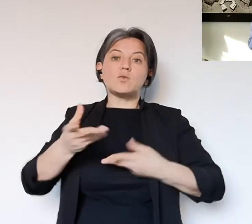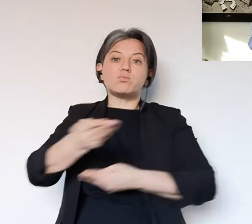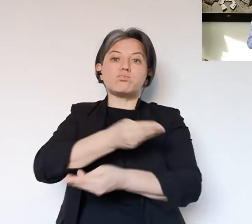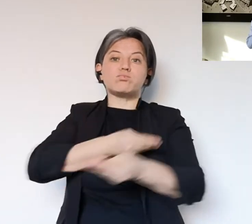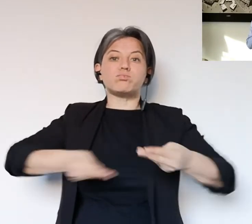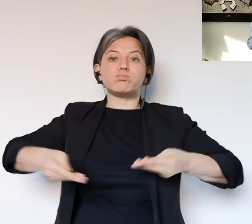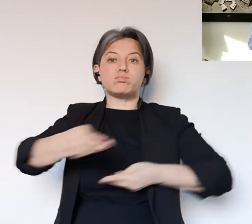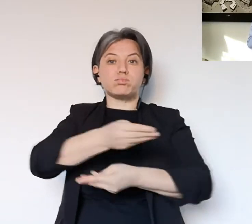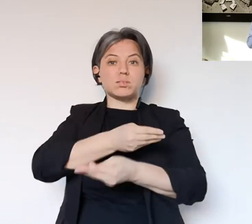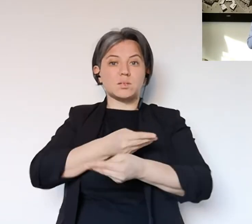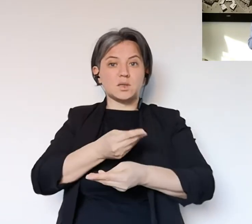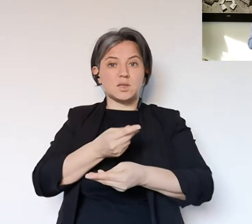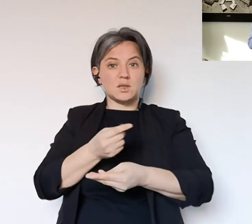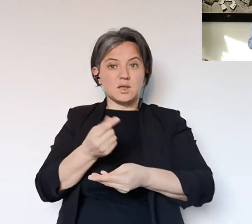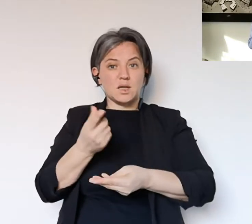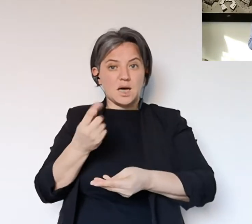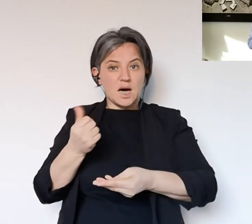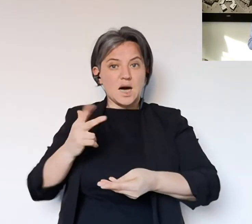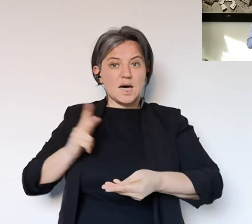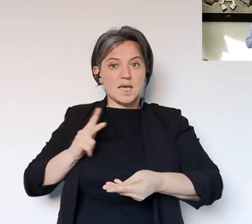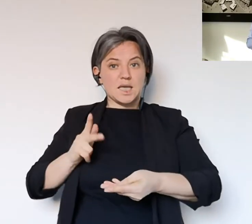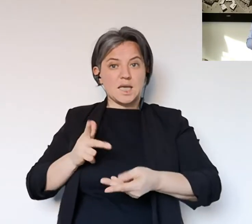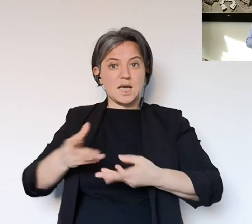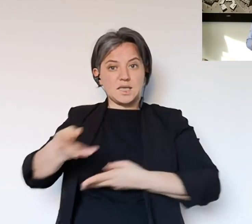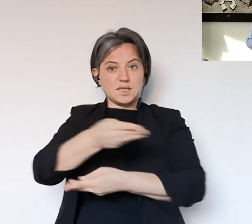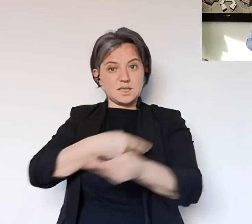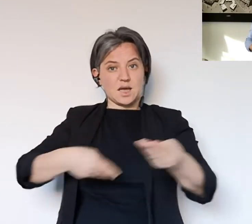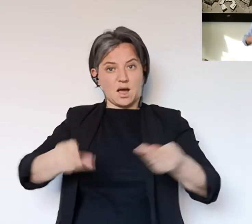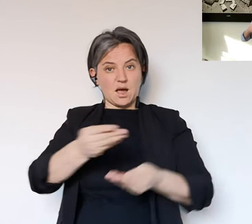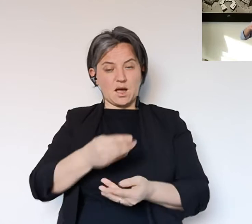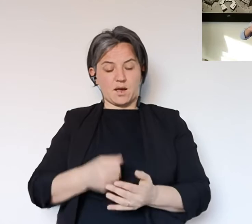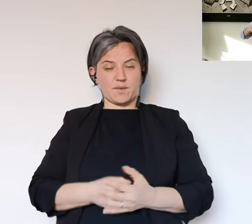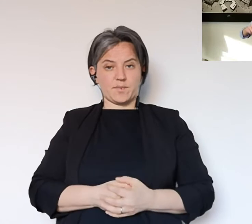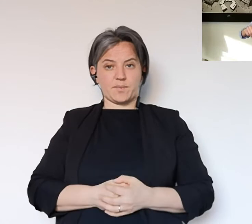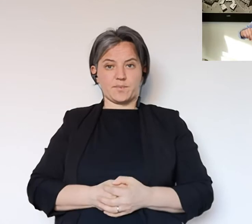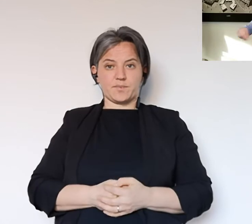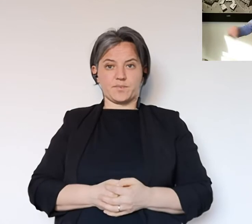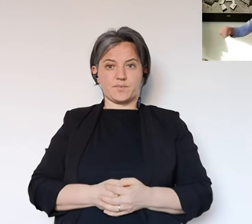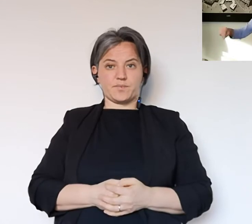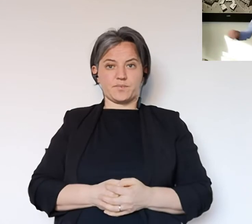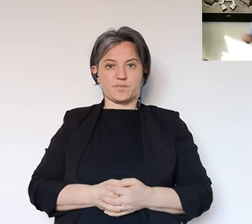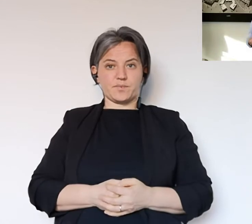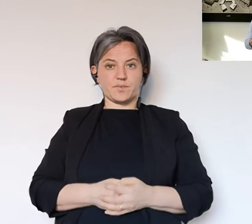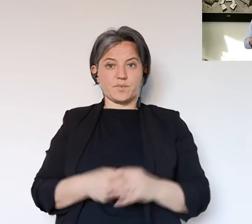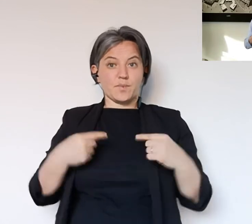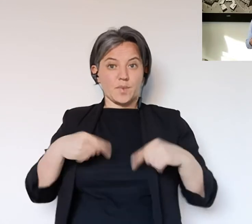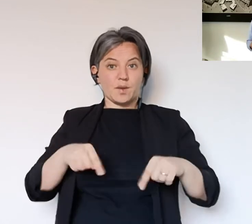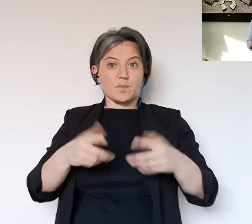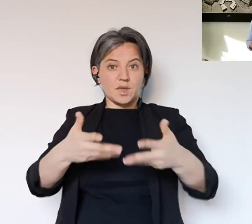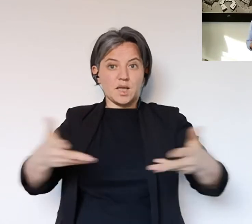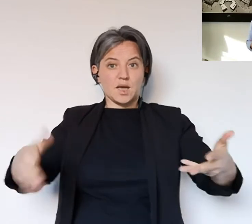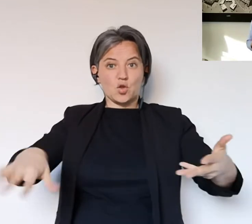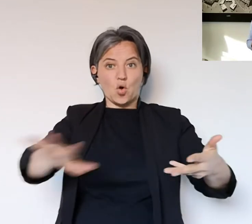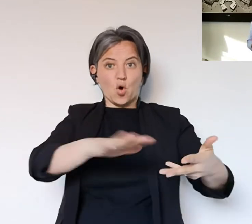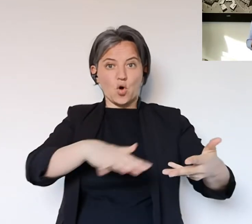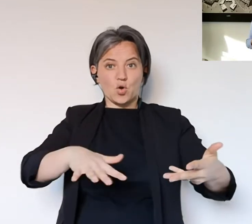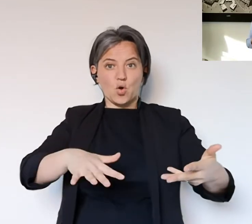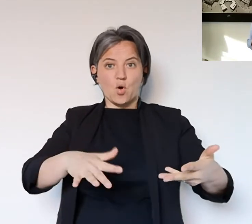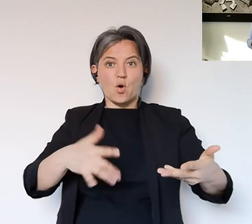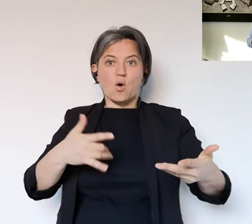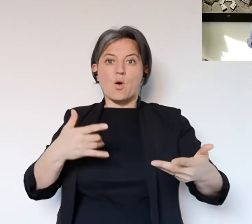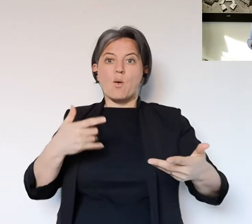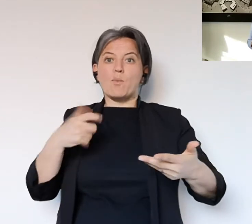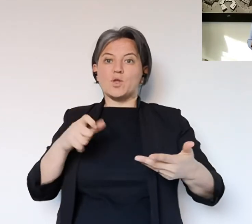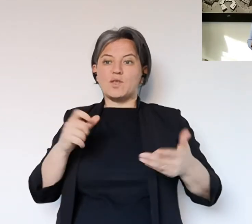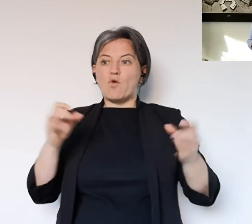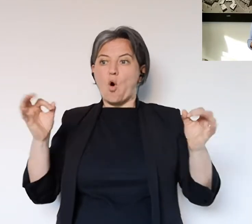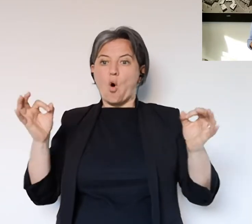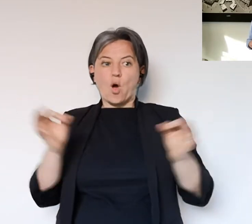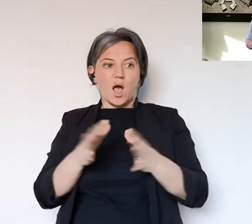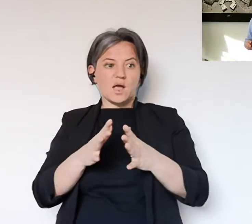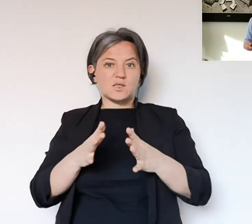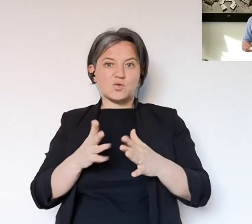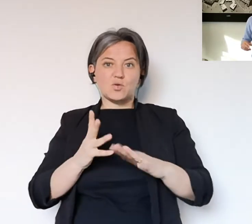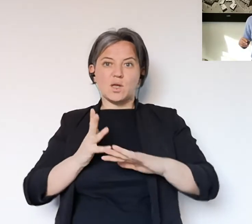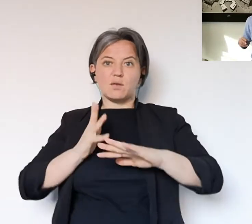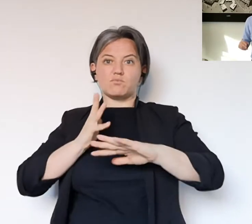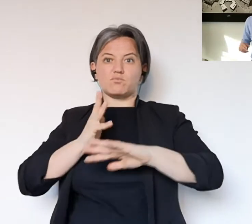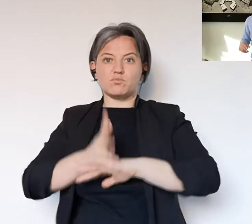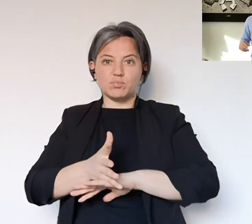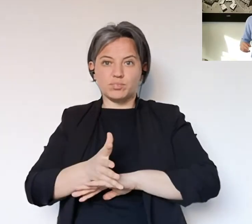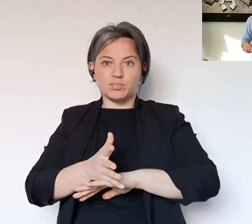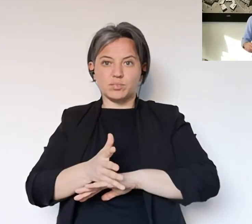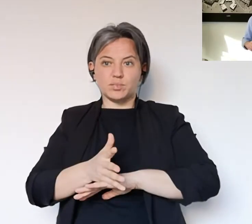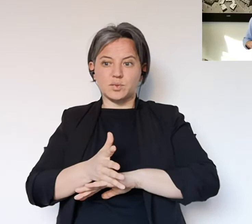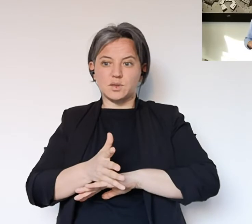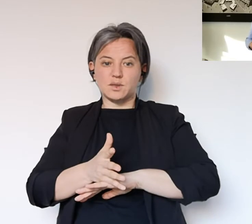cosa con quale si ridistribuiscono le opportunità, sono il primo elemento di ridistribuzione di opportunità sul nostro territorio,